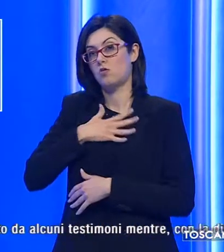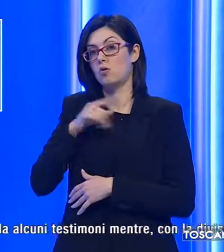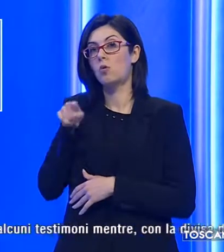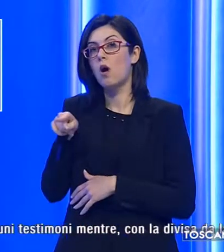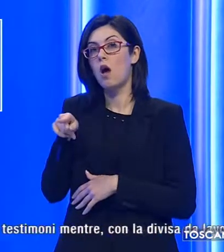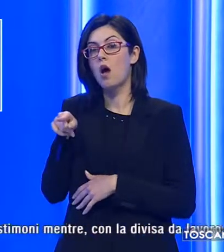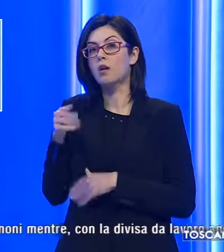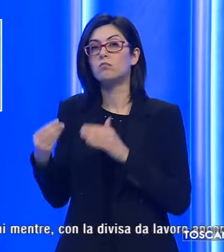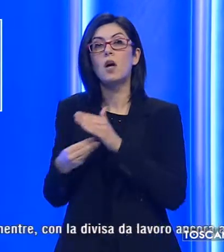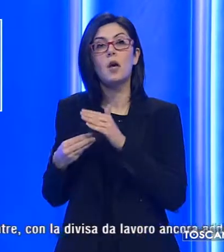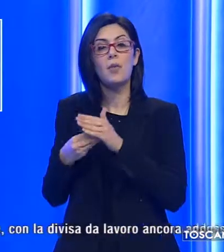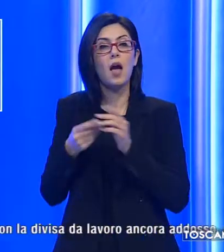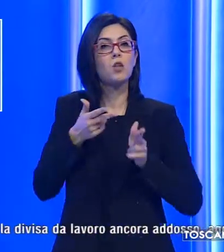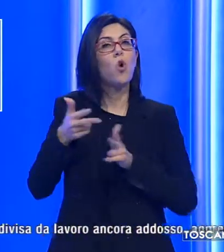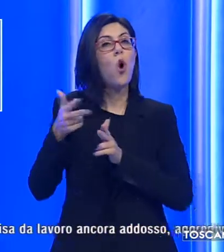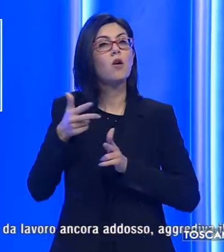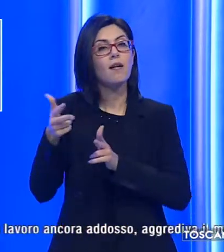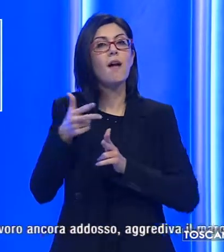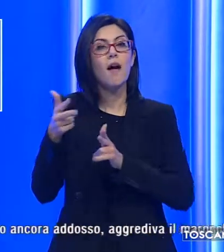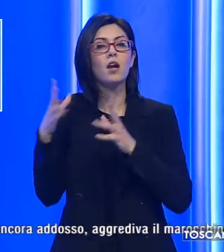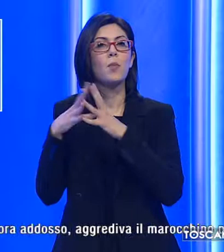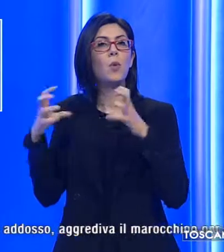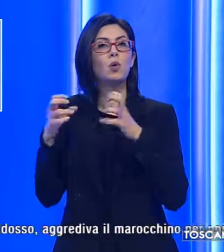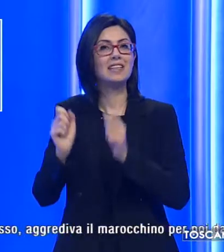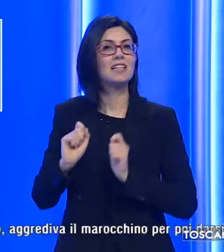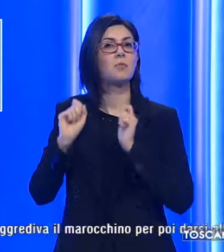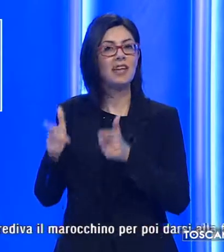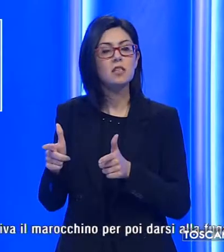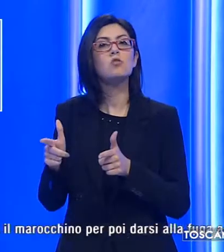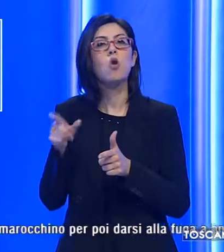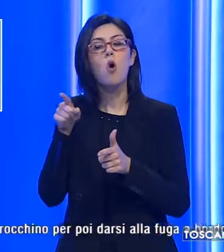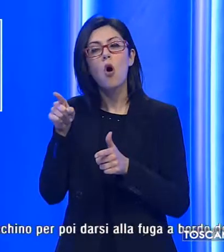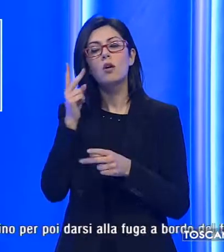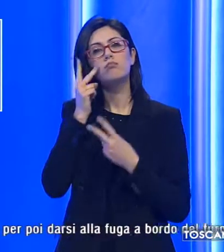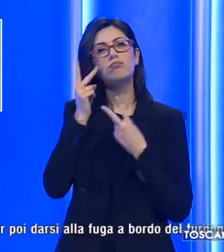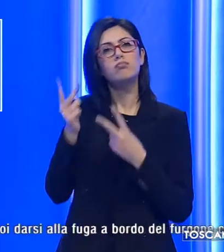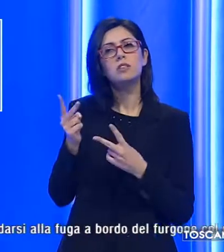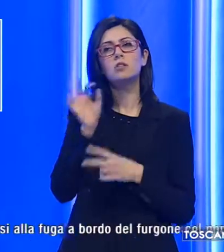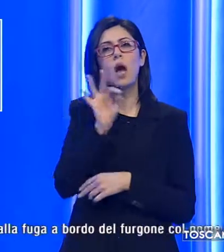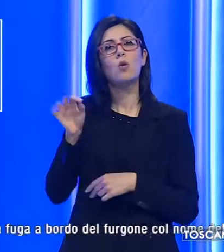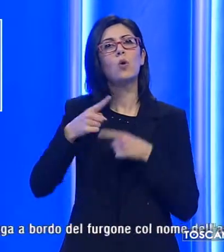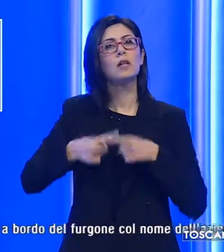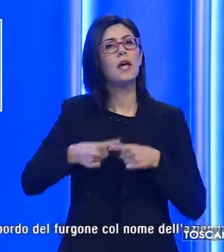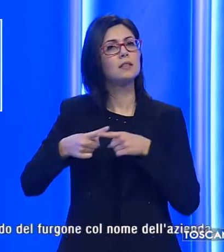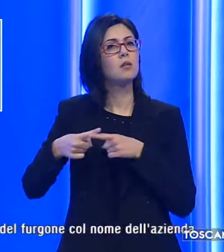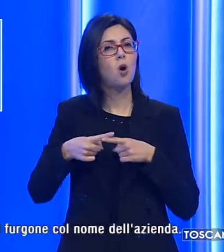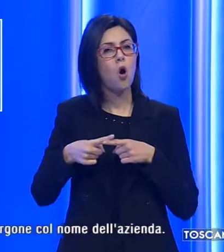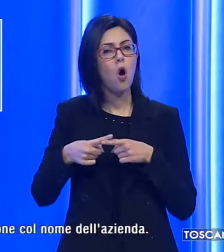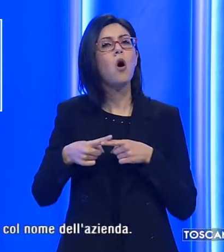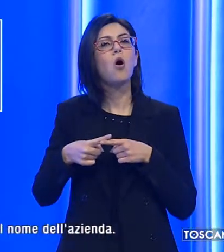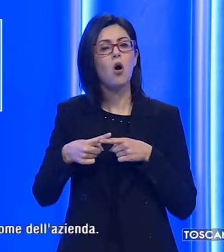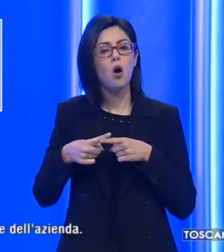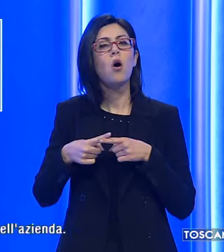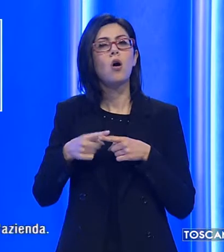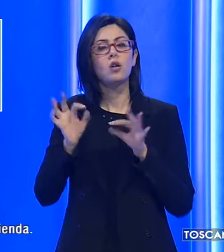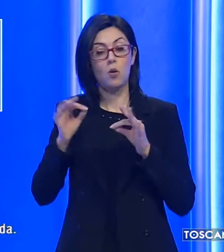impiegato come corriere presso una dita di spedizioni sarebbe stato visto da alcuni testimoni mentre con